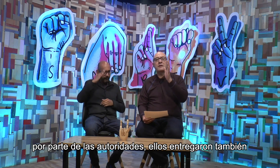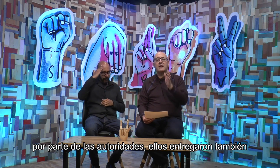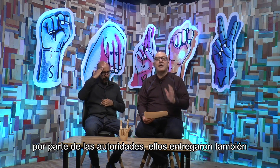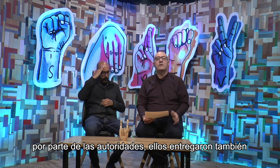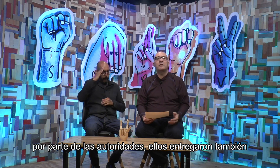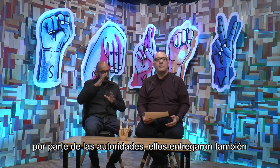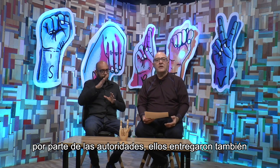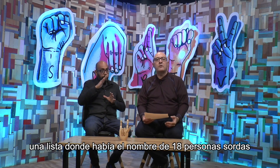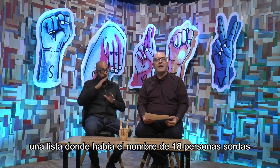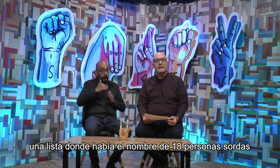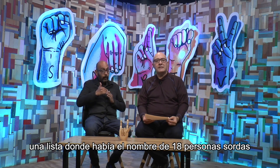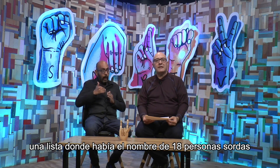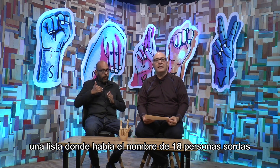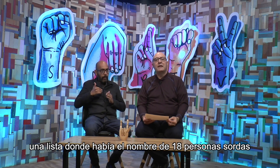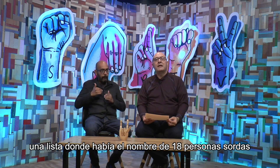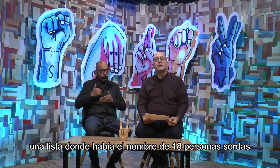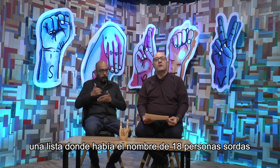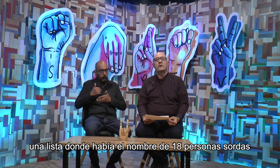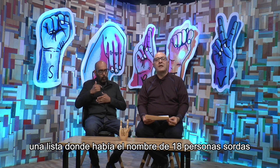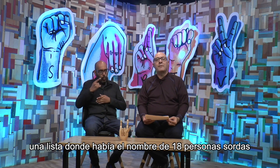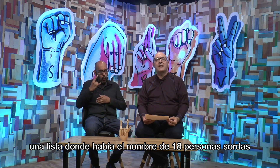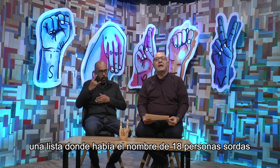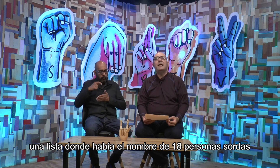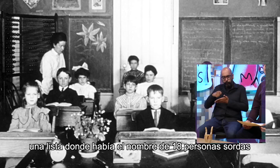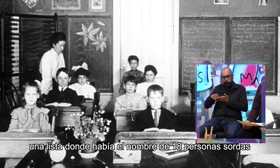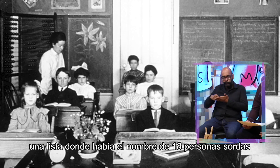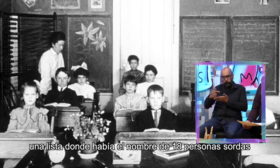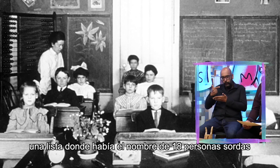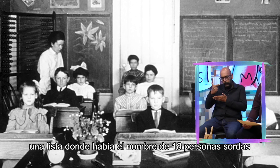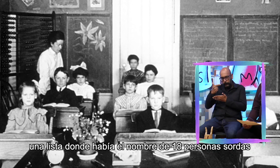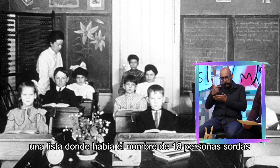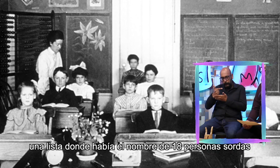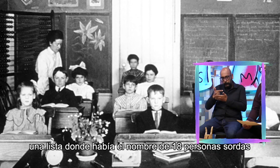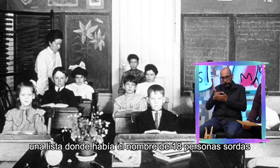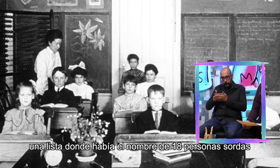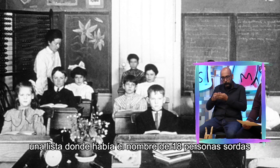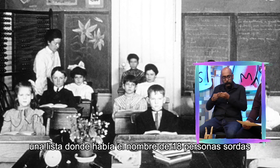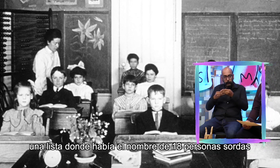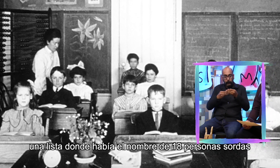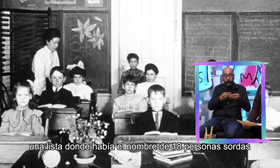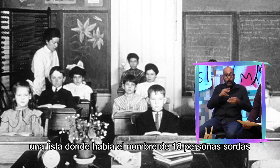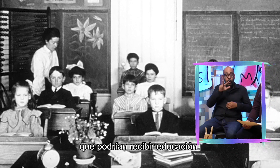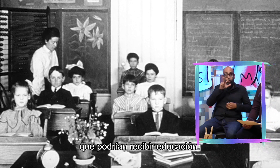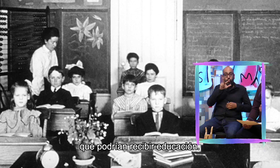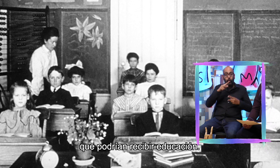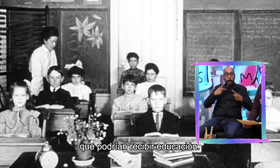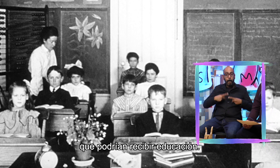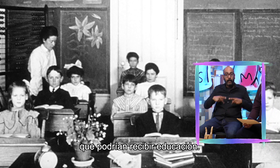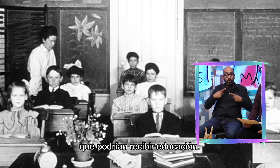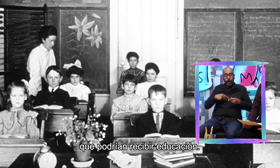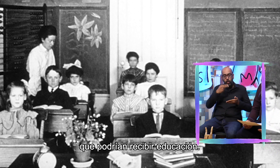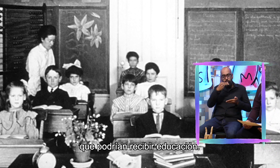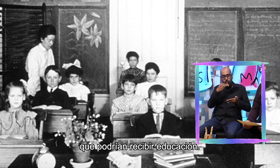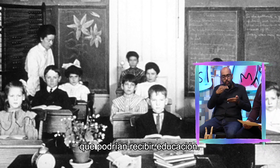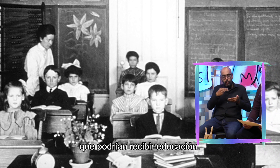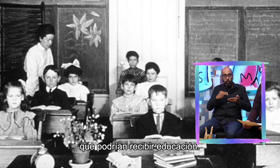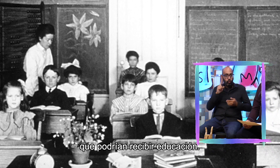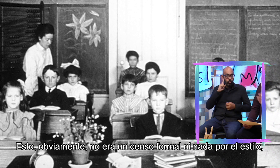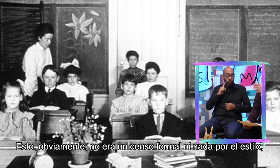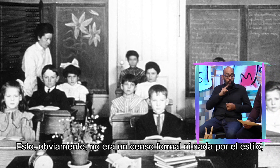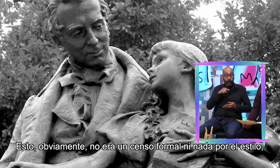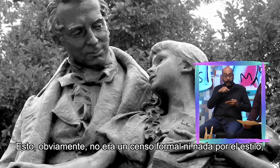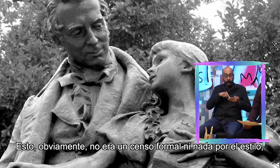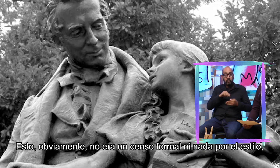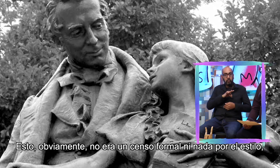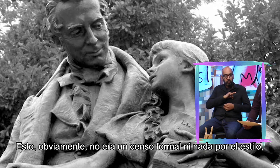ellos entregaron también una lista donde había el nombre de 18 personas sordas que podrían recibir educación.